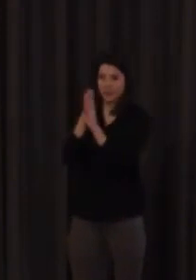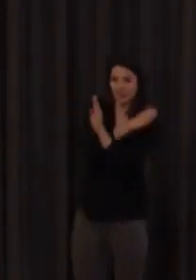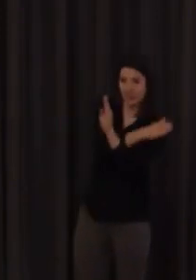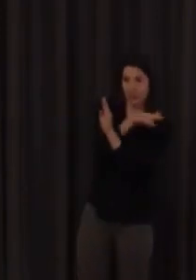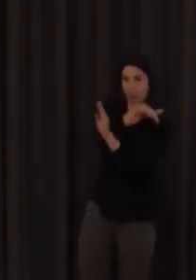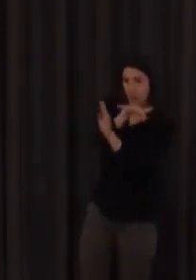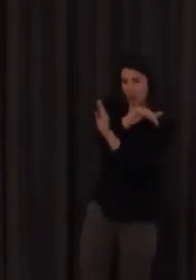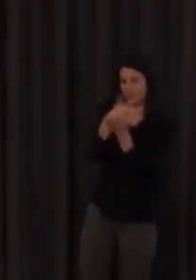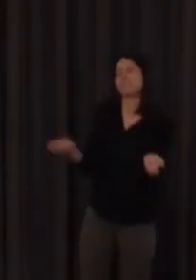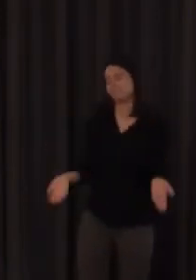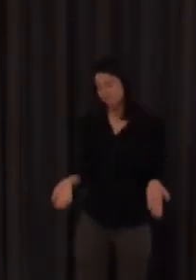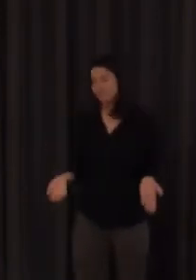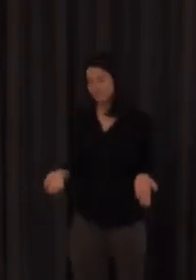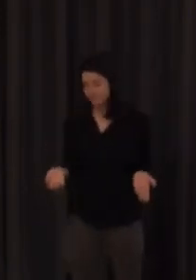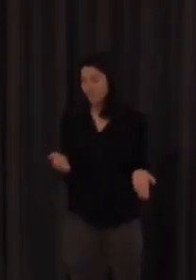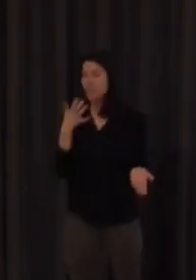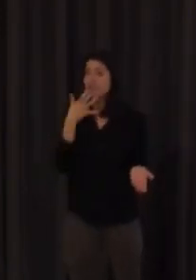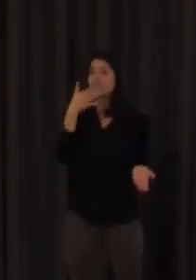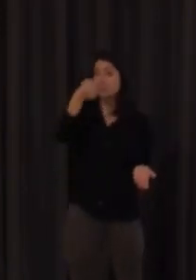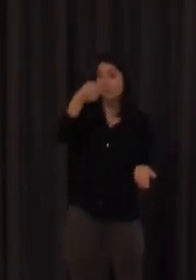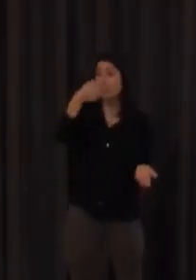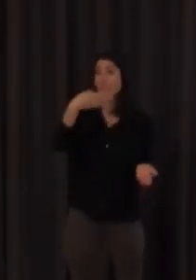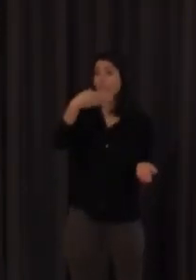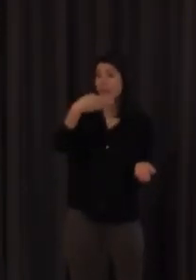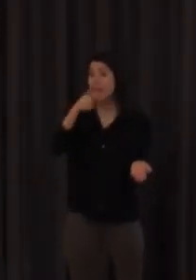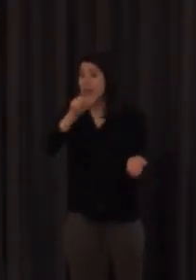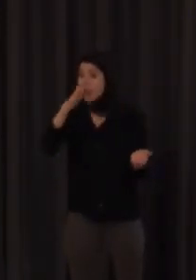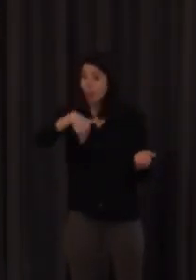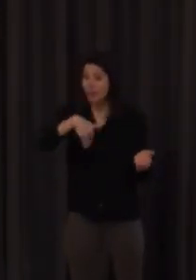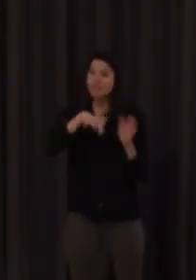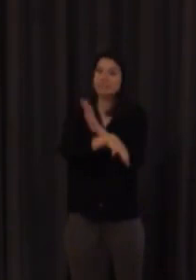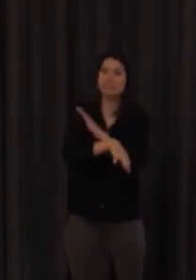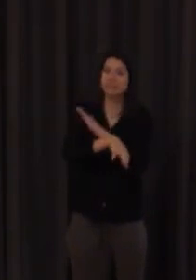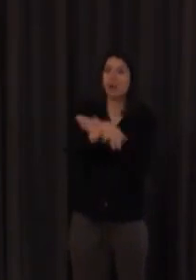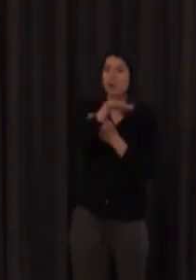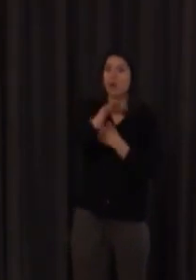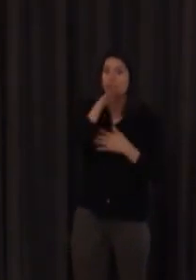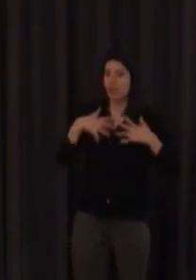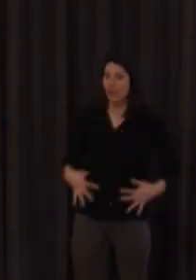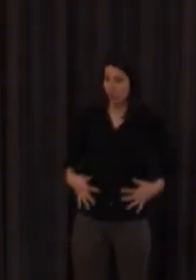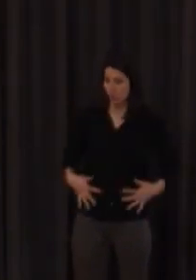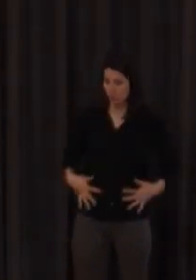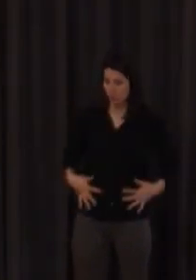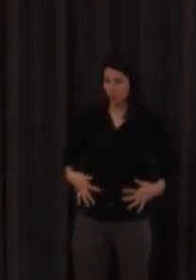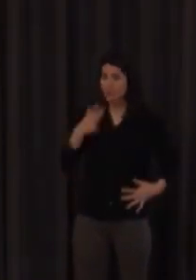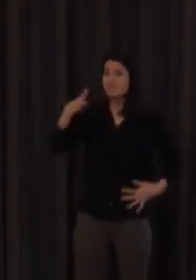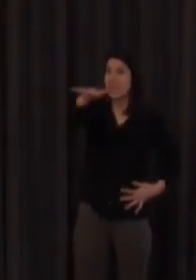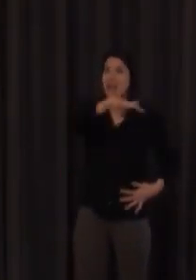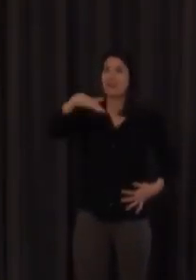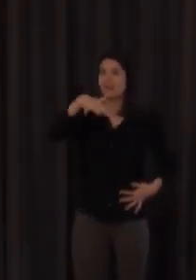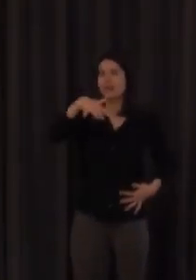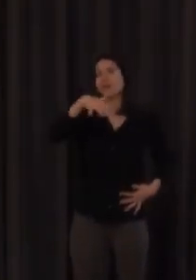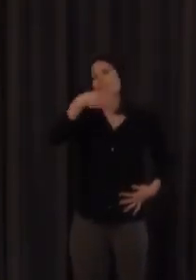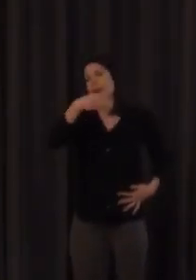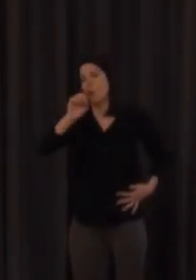sería que se trata de un lugar en el cuerpo que no tienen L ni B por eso no hay ningún lugar corporal que